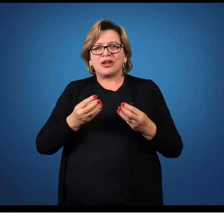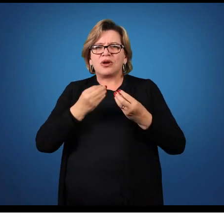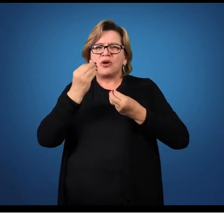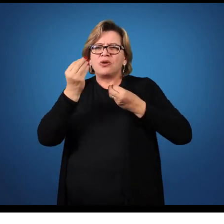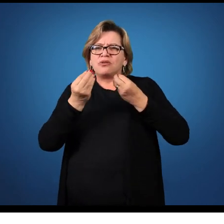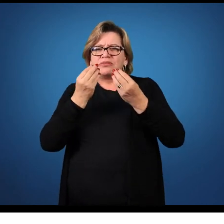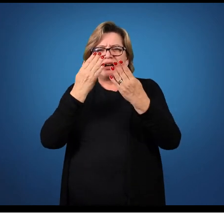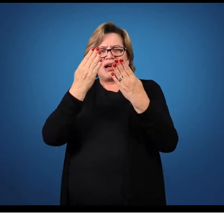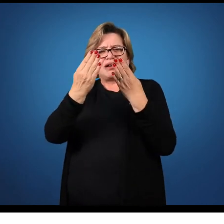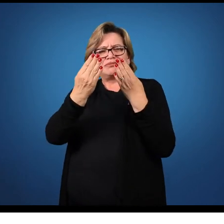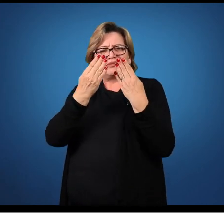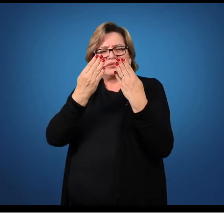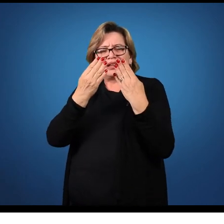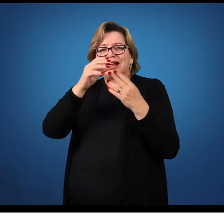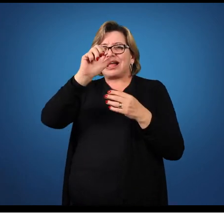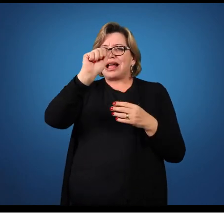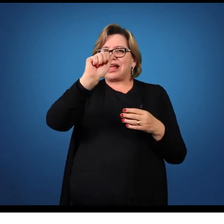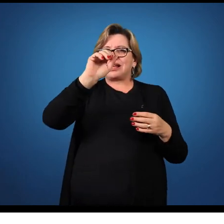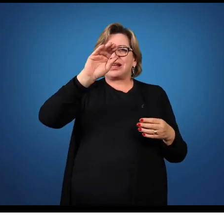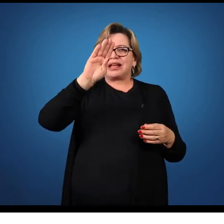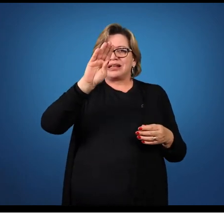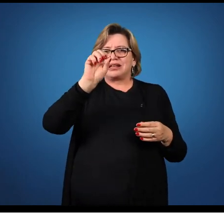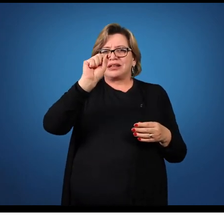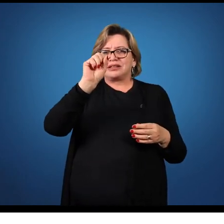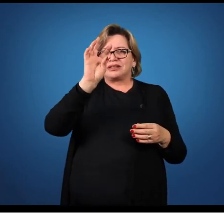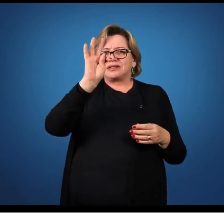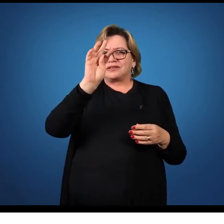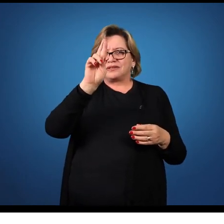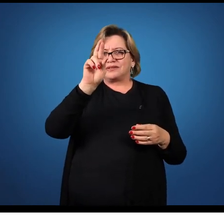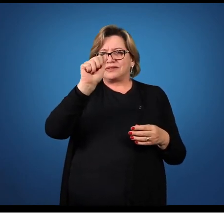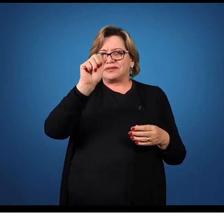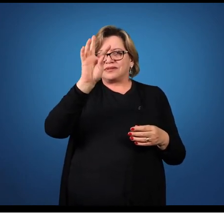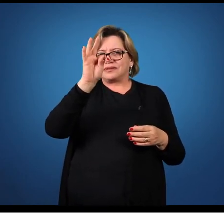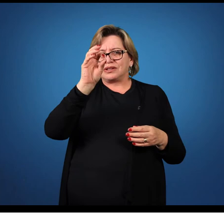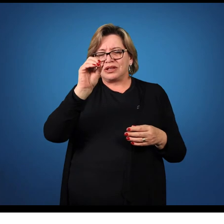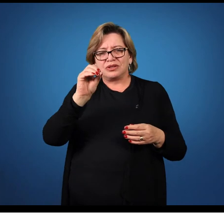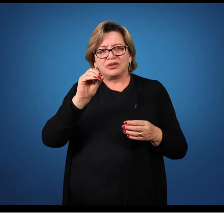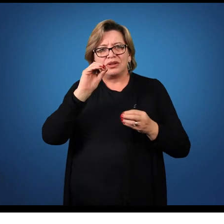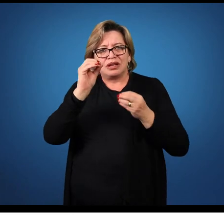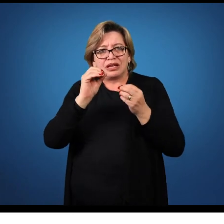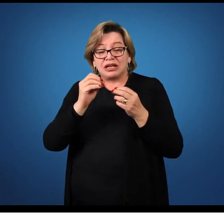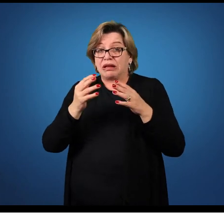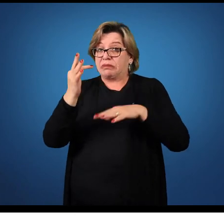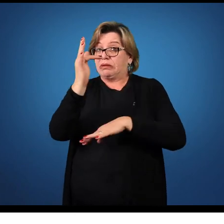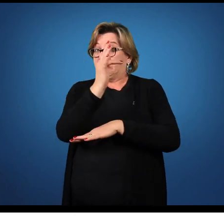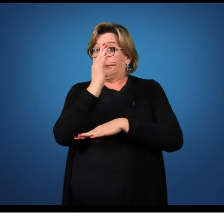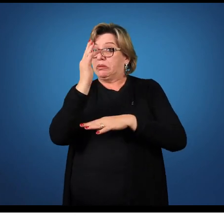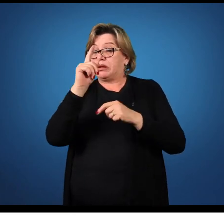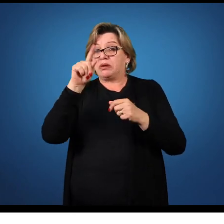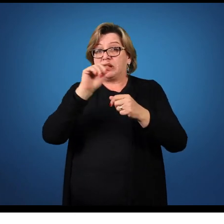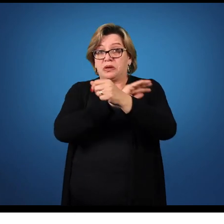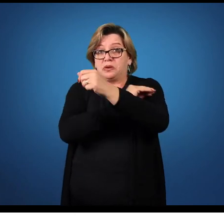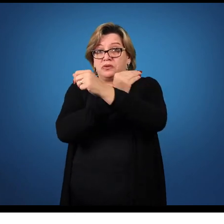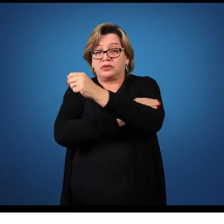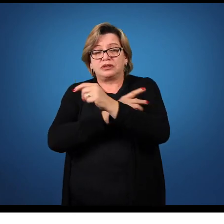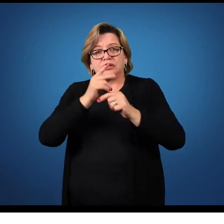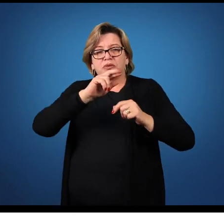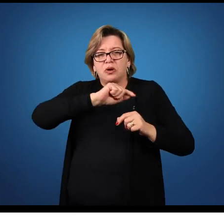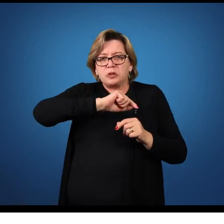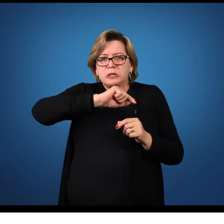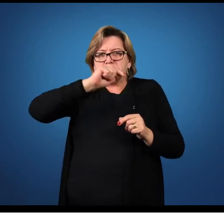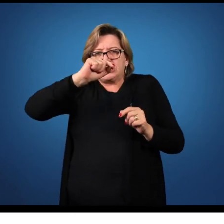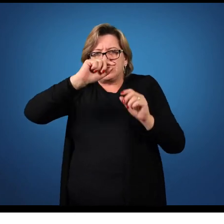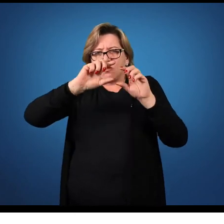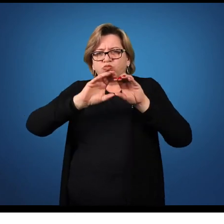seria analisar uma obra abstrata. Neste caso, os elementos formais, eles são ainda mais fortes, como a linha, a